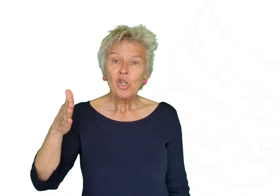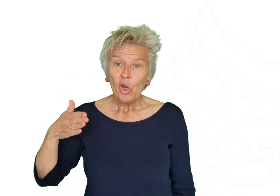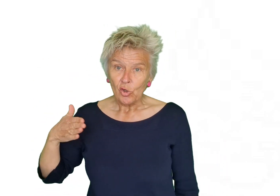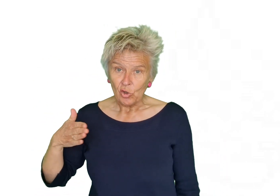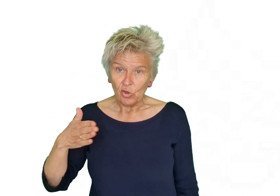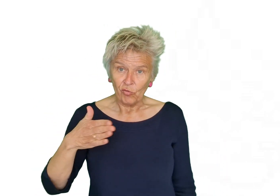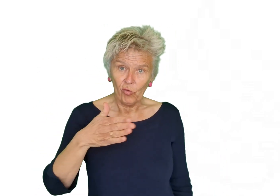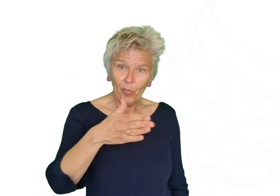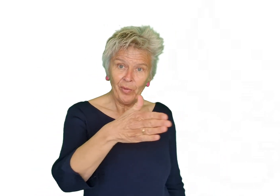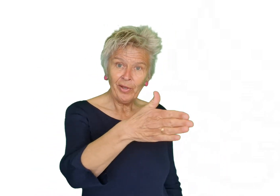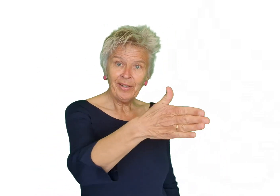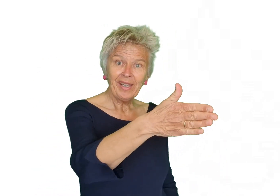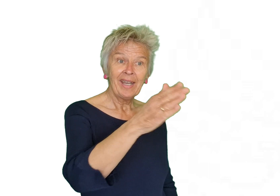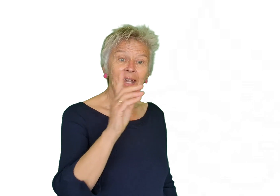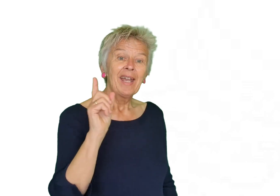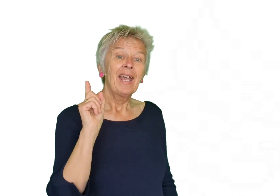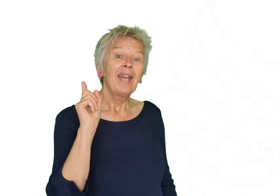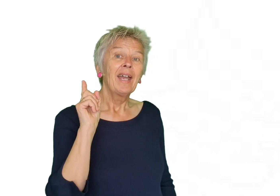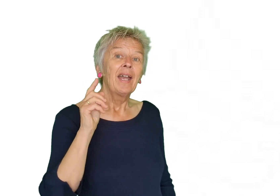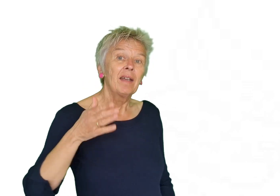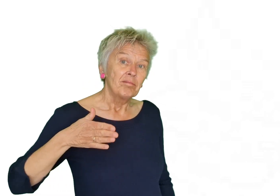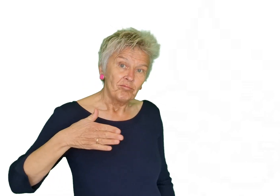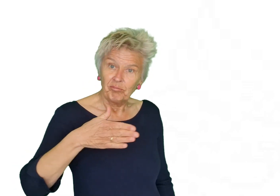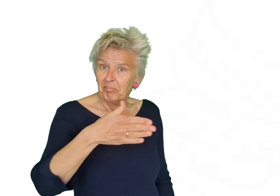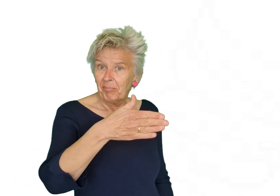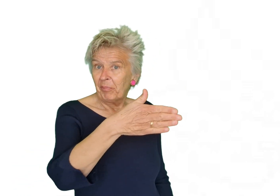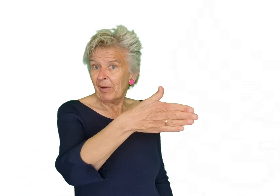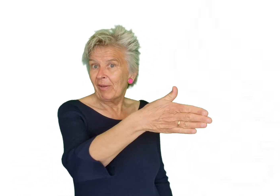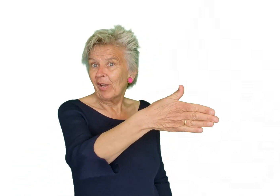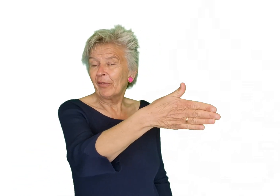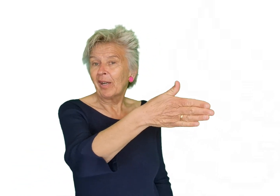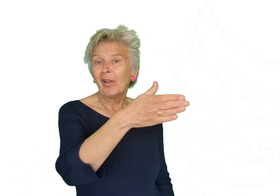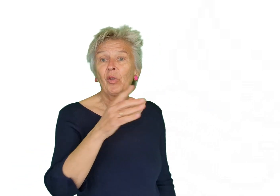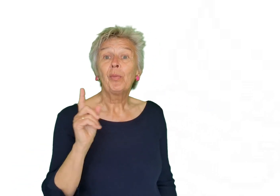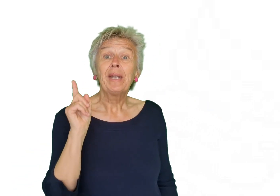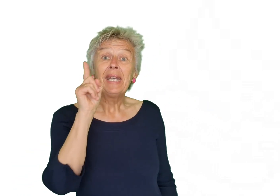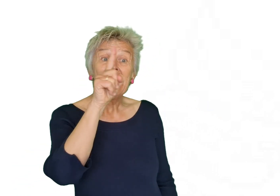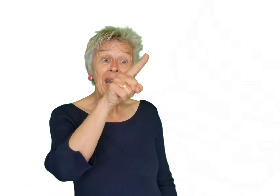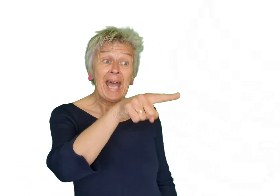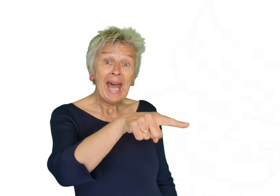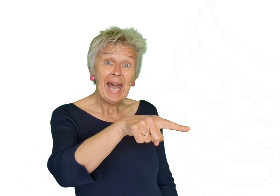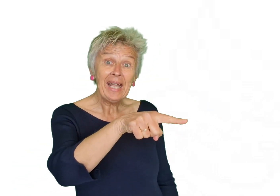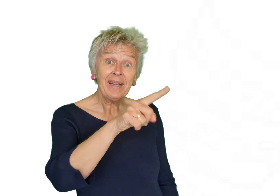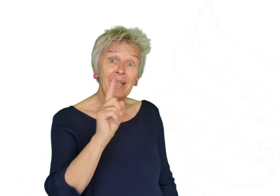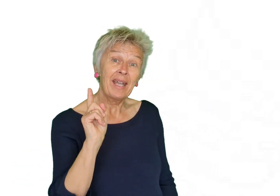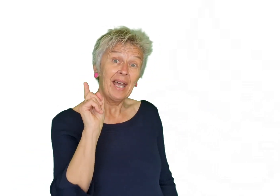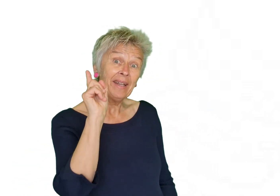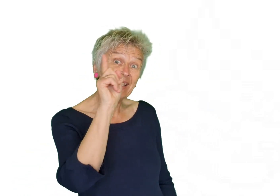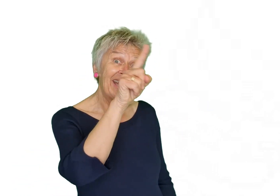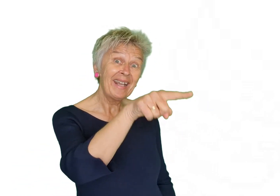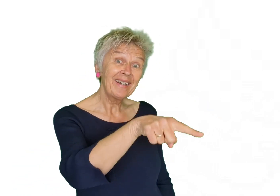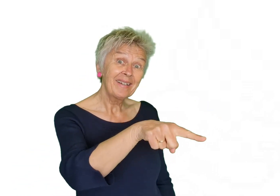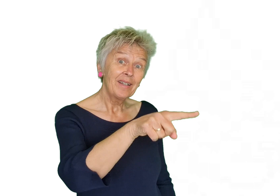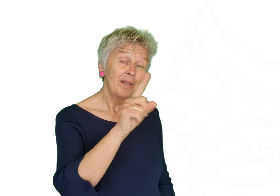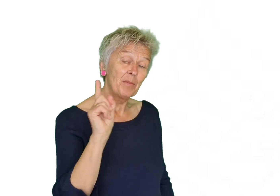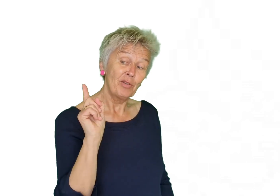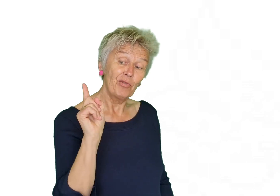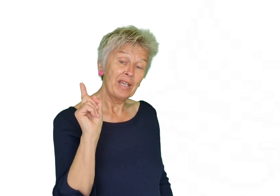zwommen pakken even de andere kant op naar ga maar met je vinger